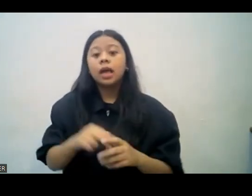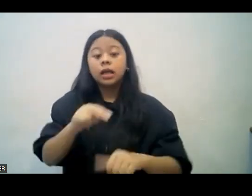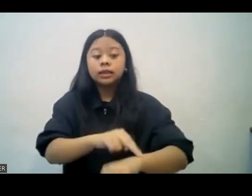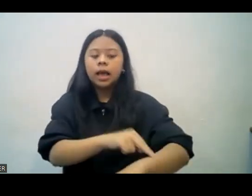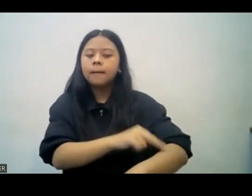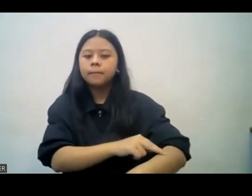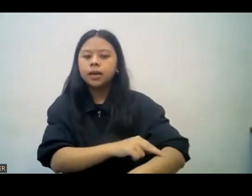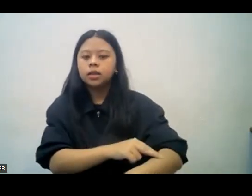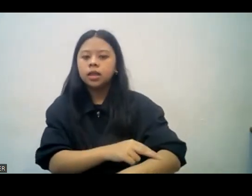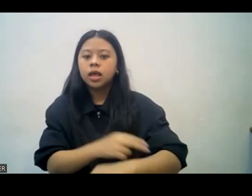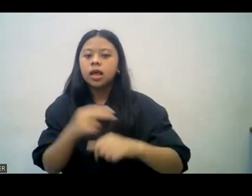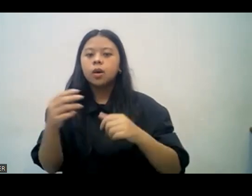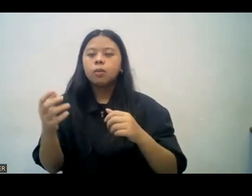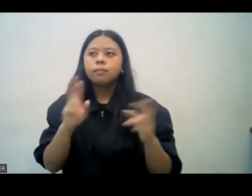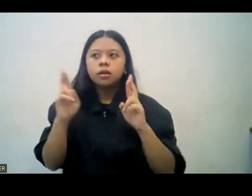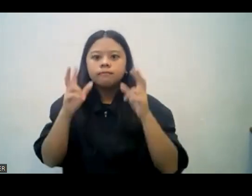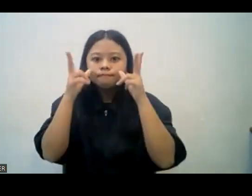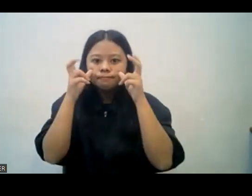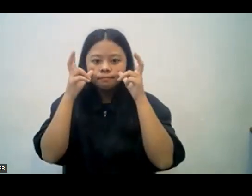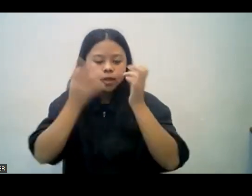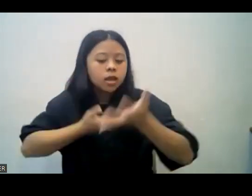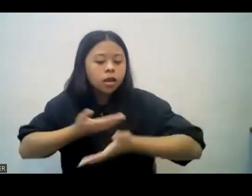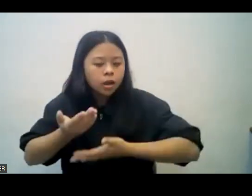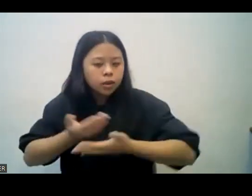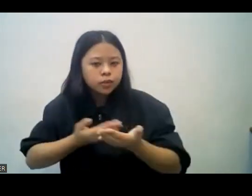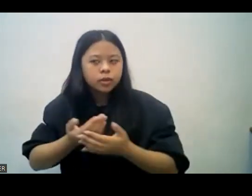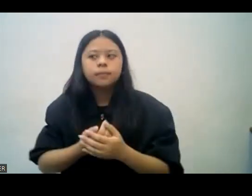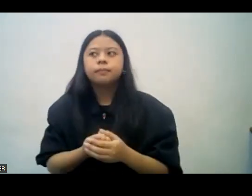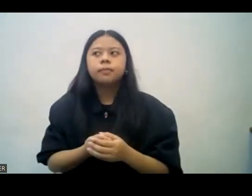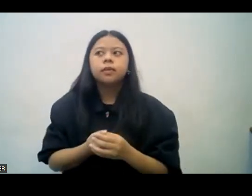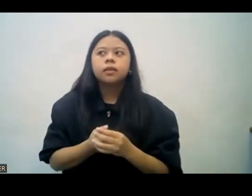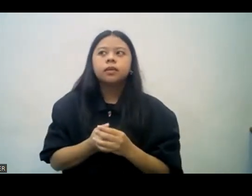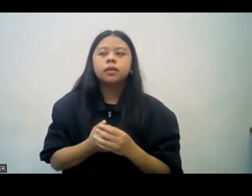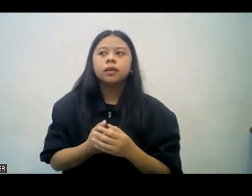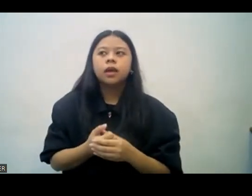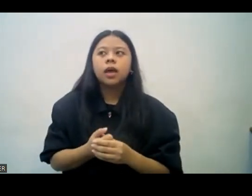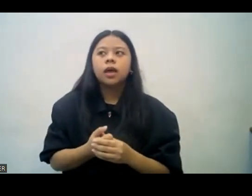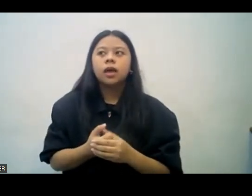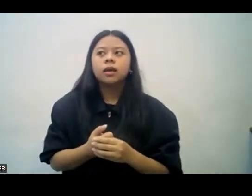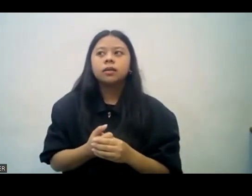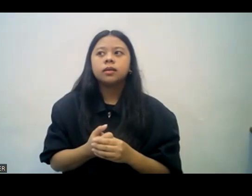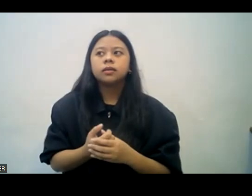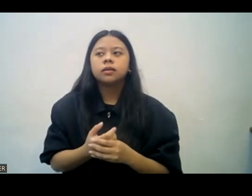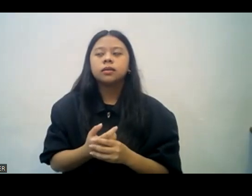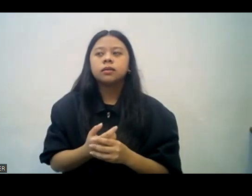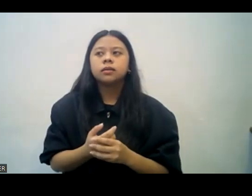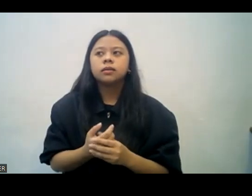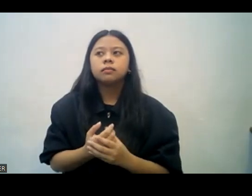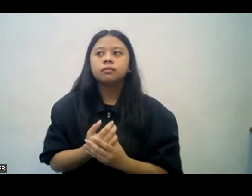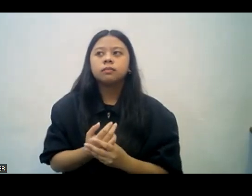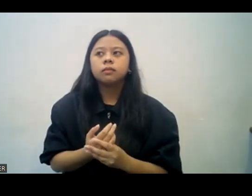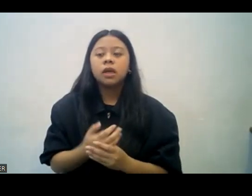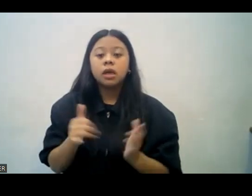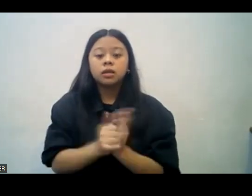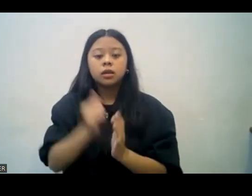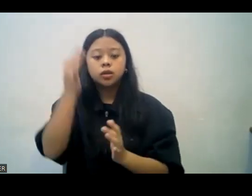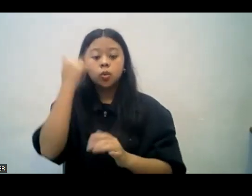talagang handa na makinig ng payo ng ibang tao. That's why when the little girl invited him to Israel, he